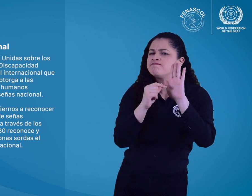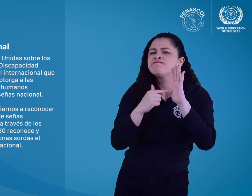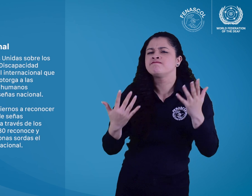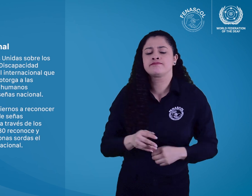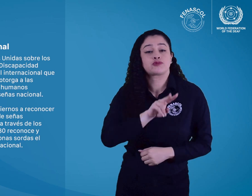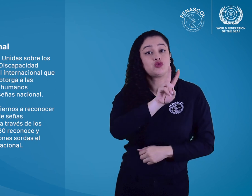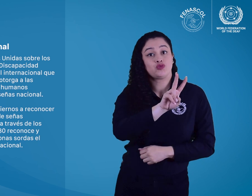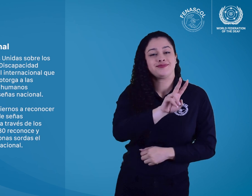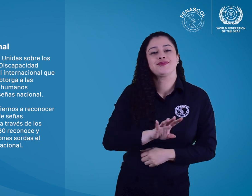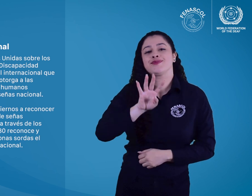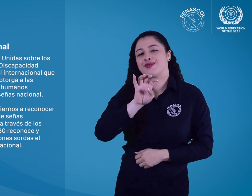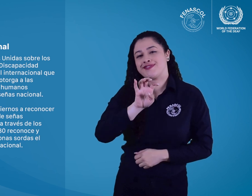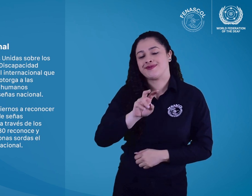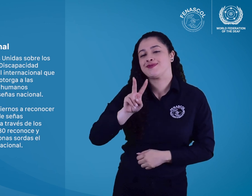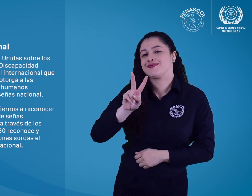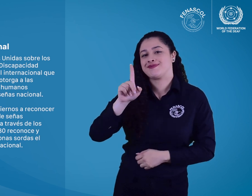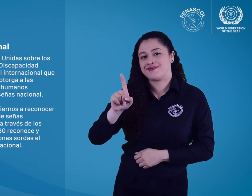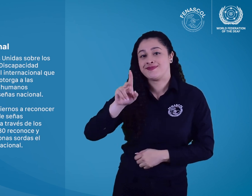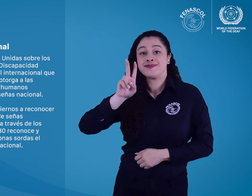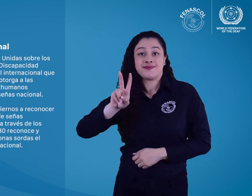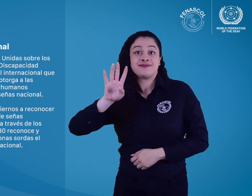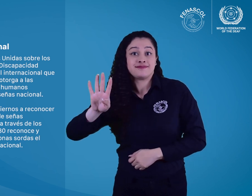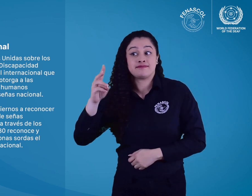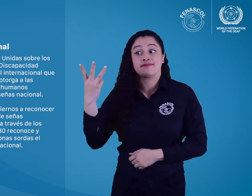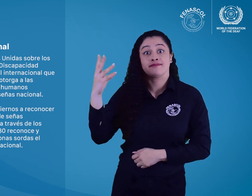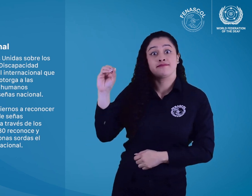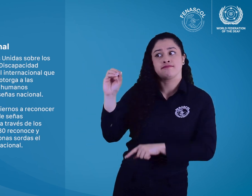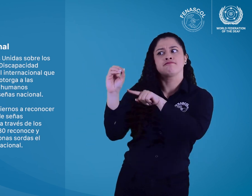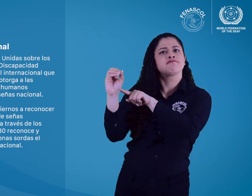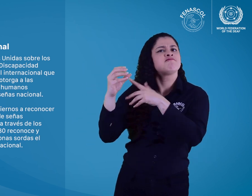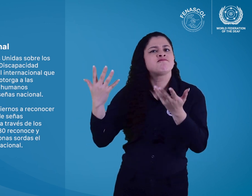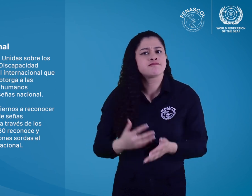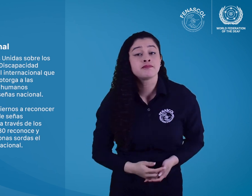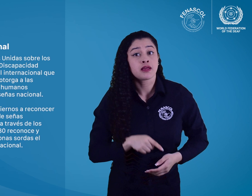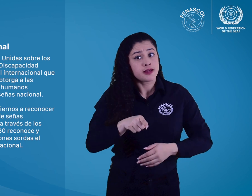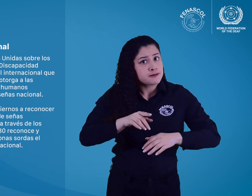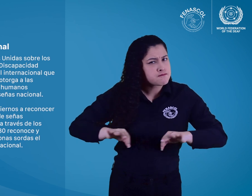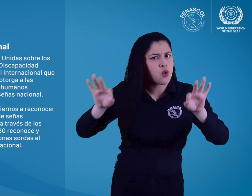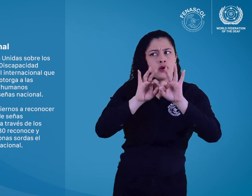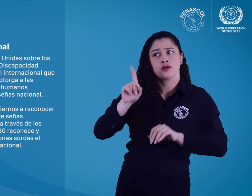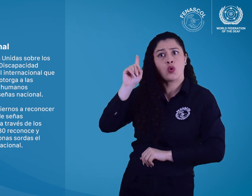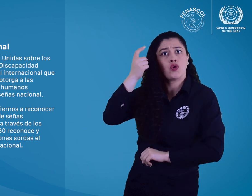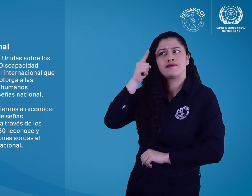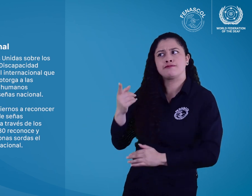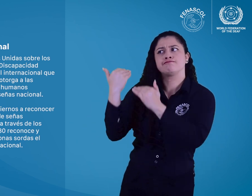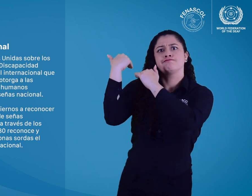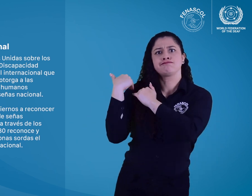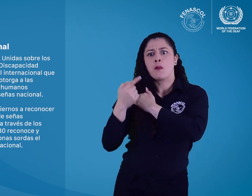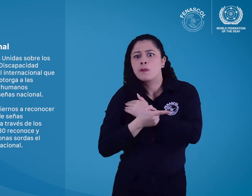importancia de las lenguas de señas nacionales y promueve su uso a través de los artículos 2, 9,